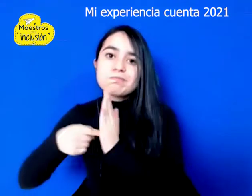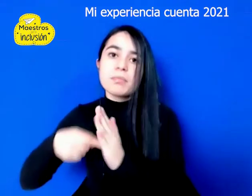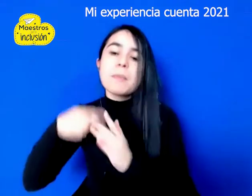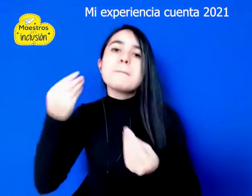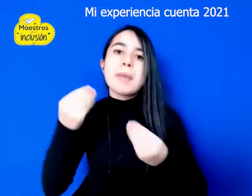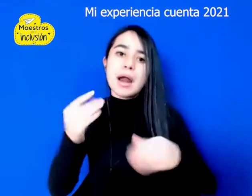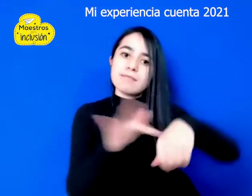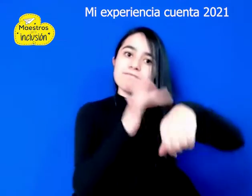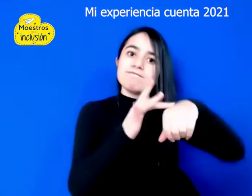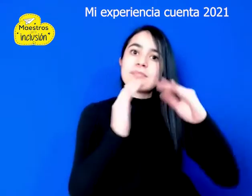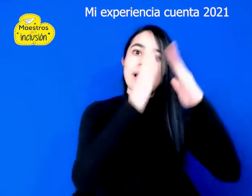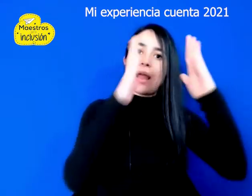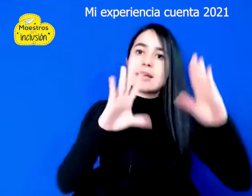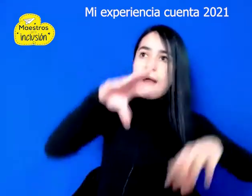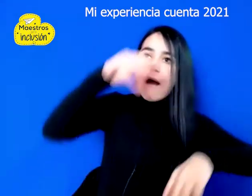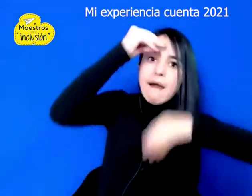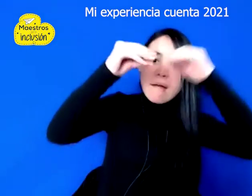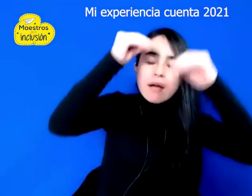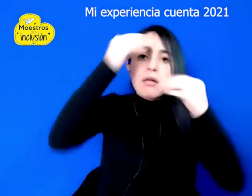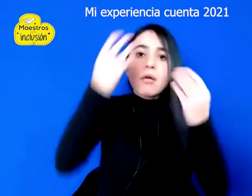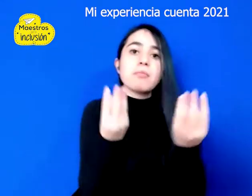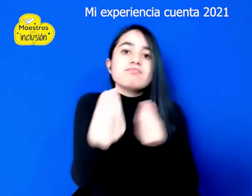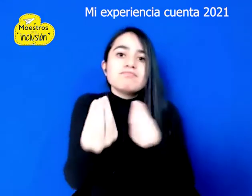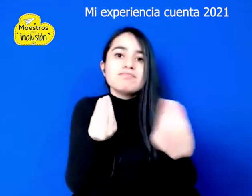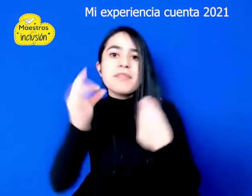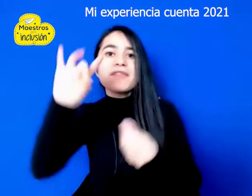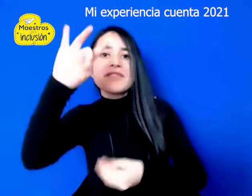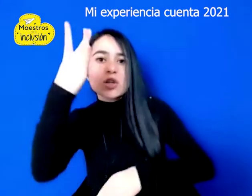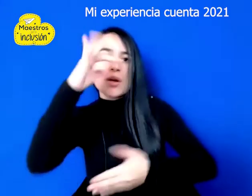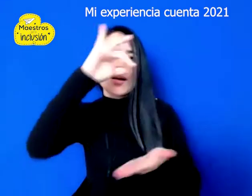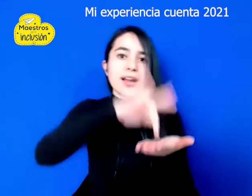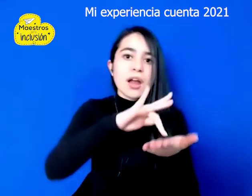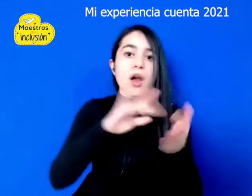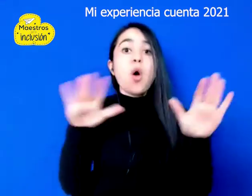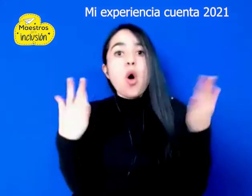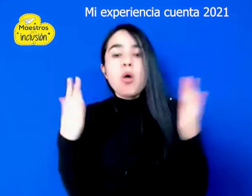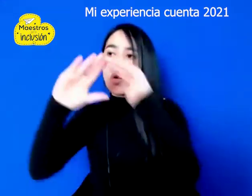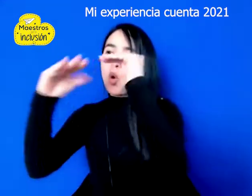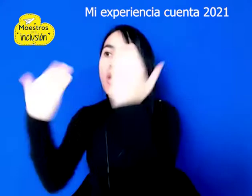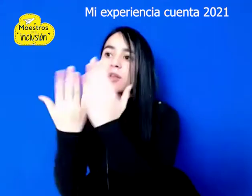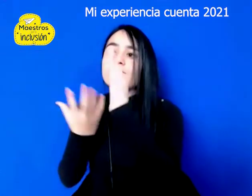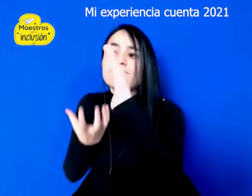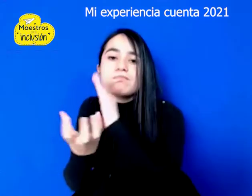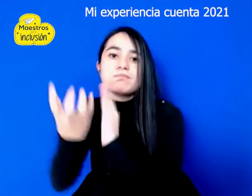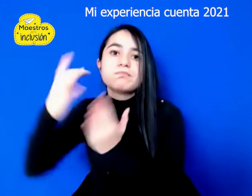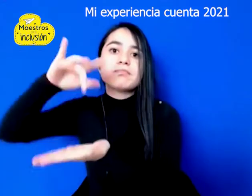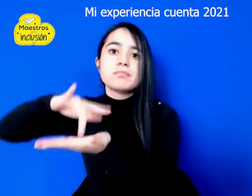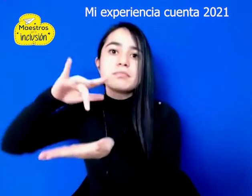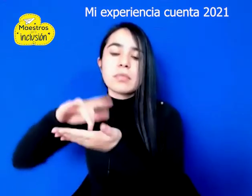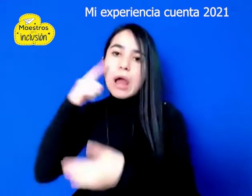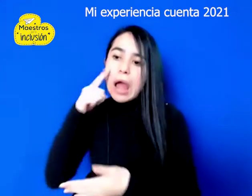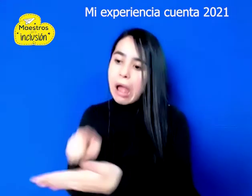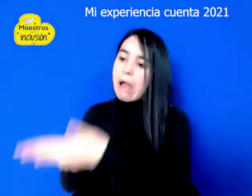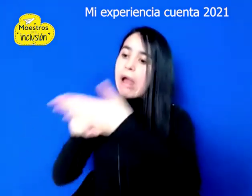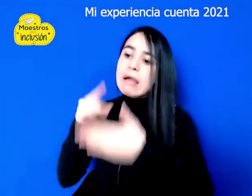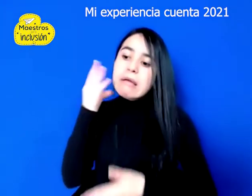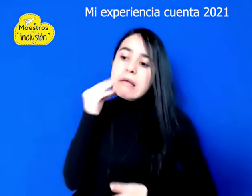aprendizaje desde casa, la alternancia y regresar a la escuela. Que evidencien la articulación con la familia